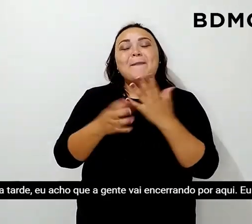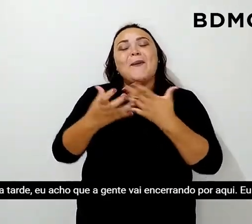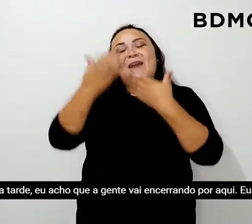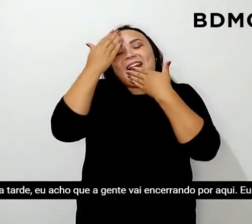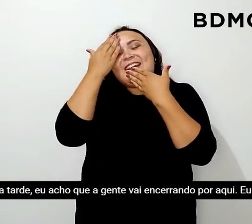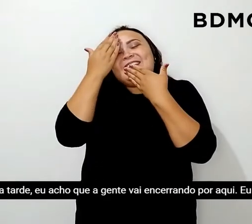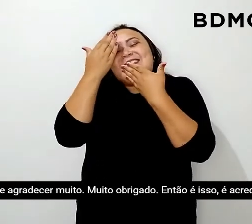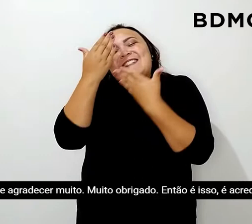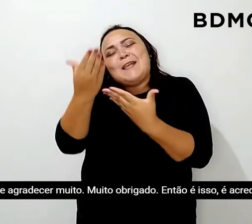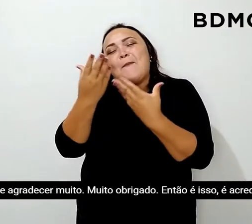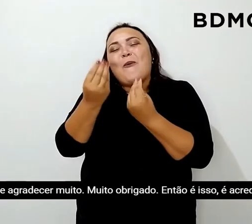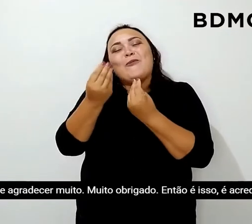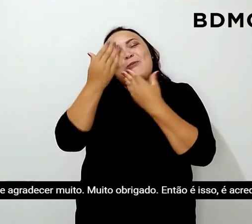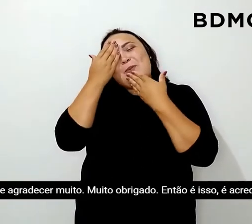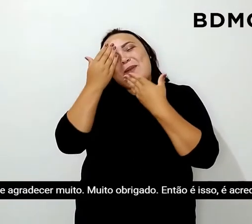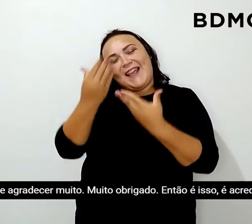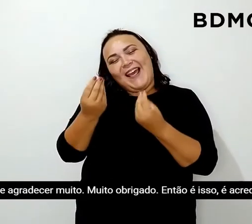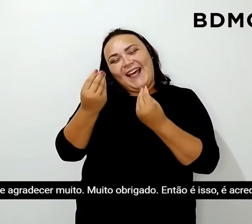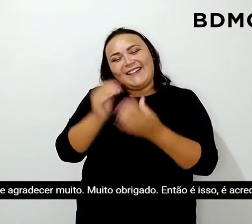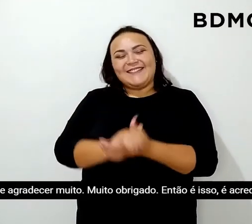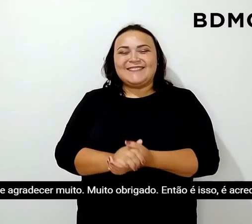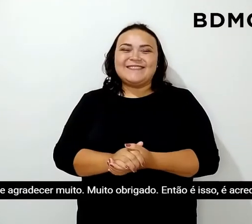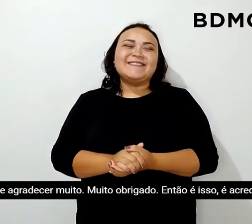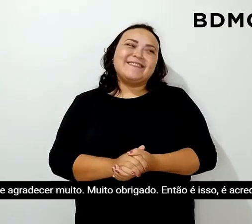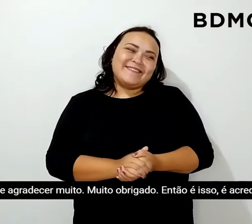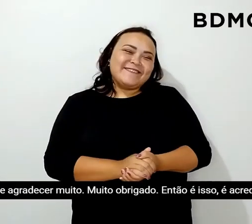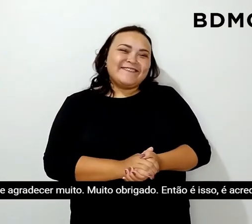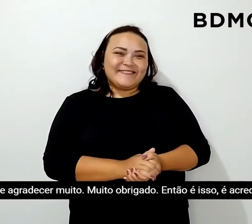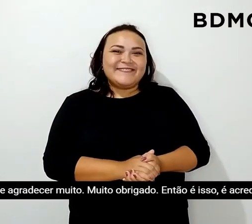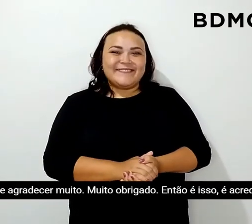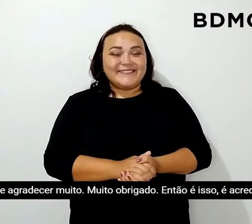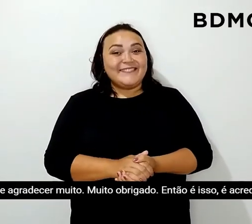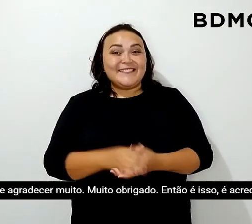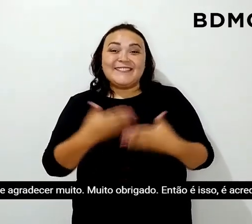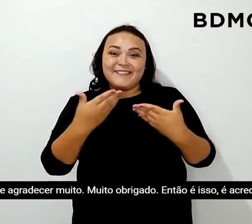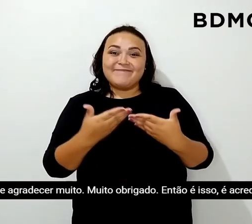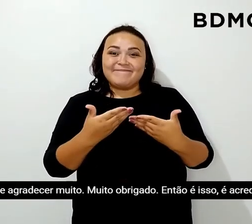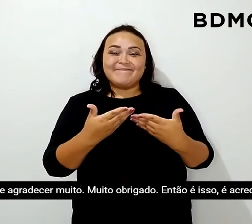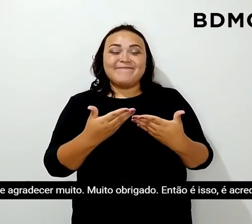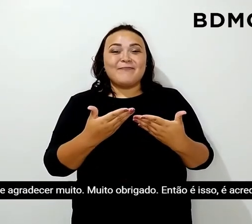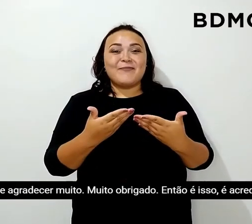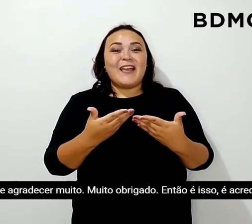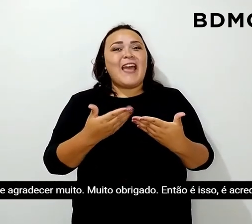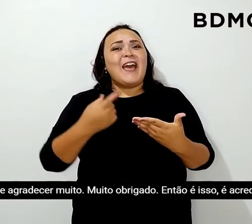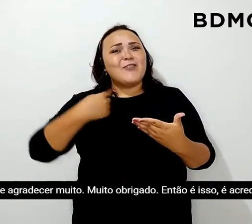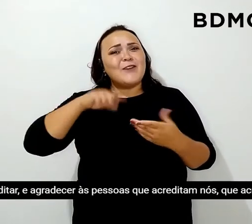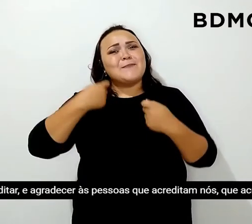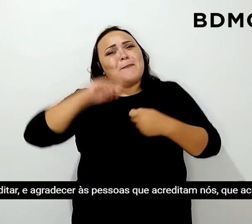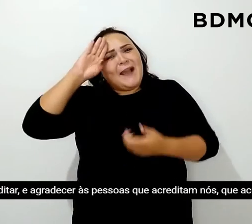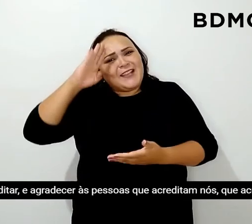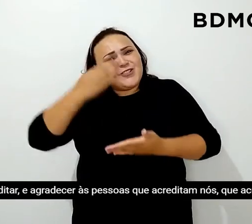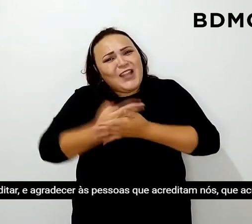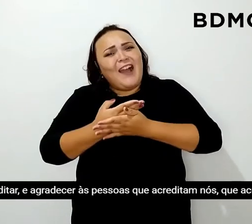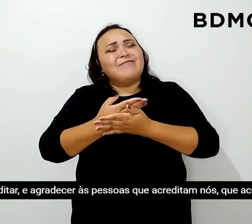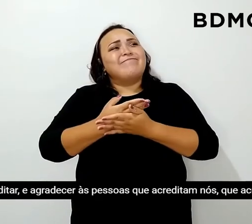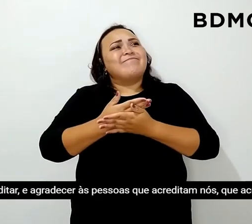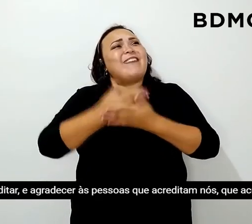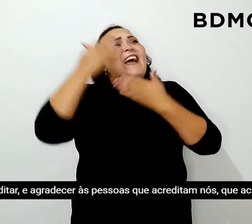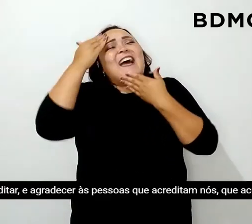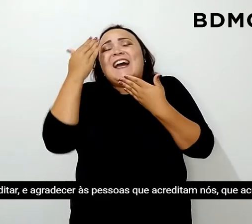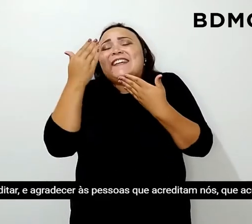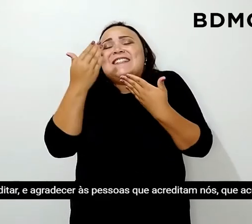e queria te agradecer muito, muito obrigado. então é isso, é acreditar e